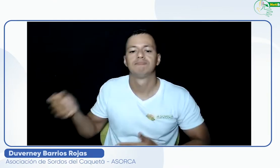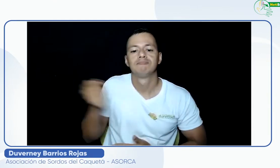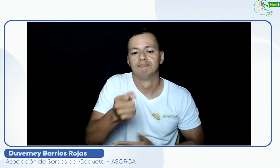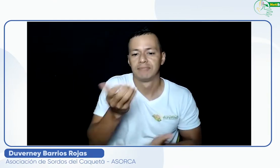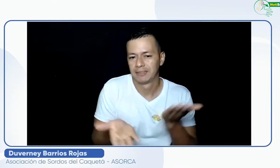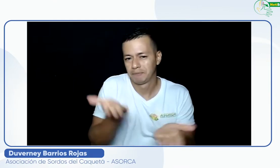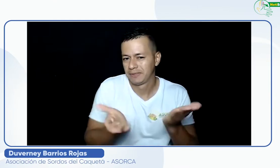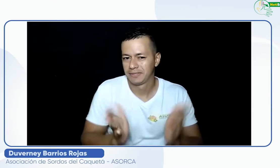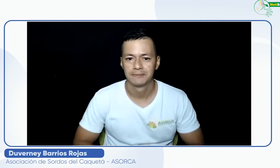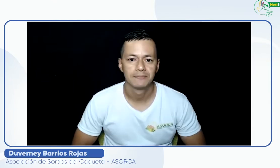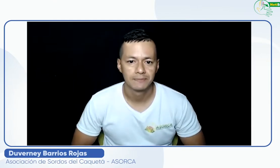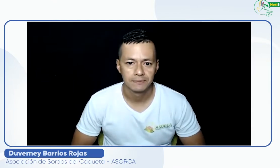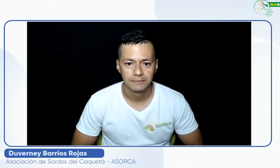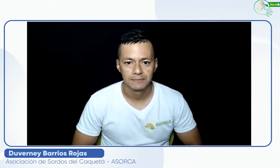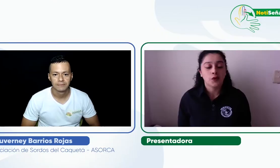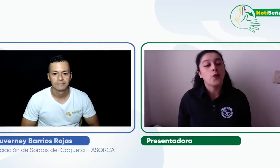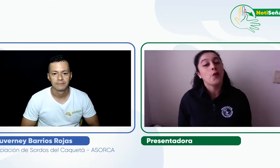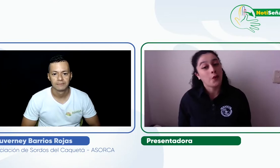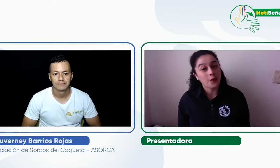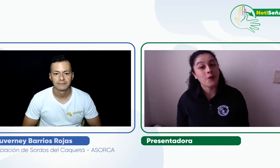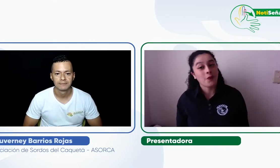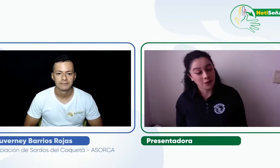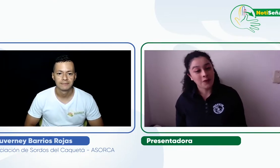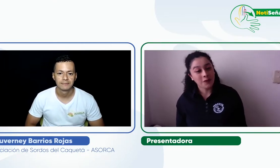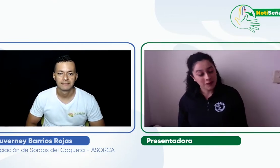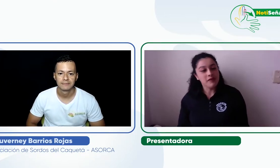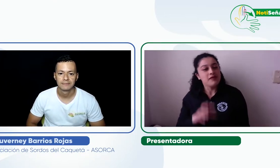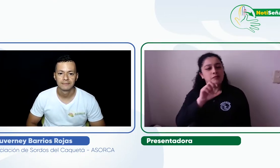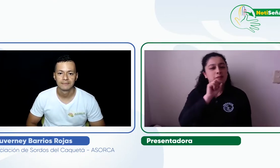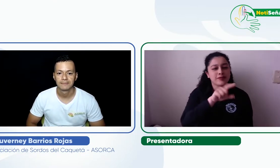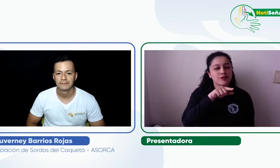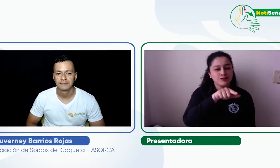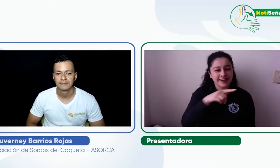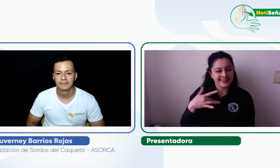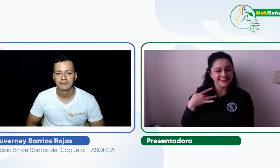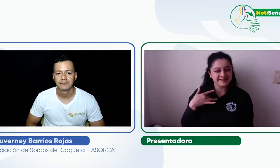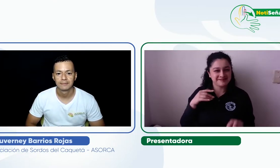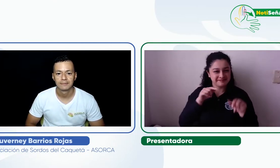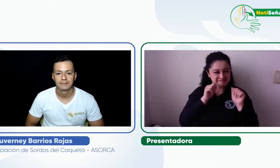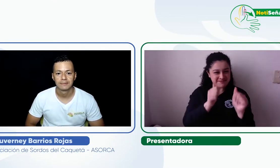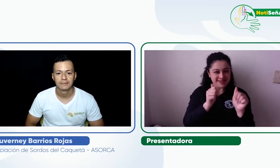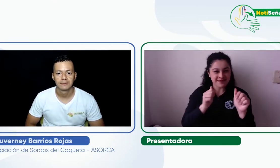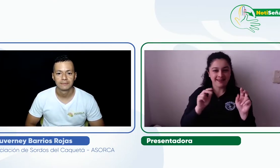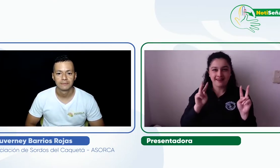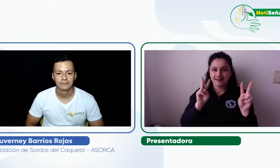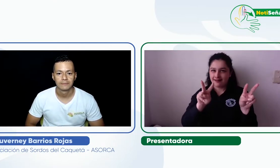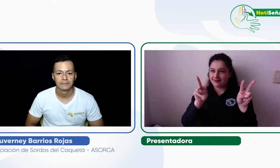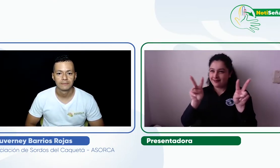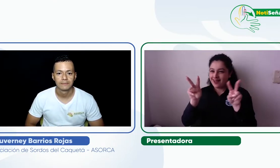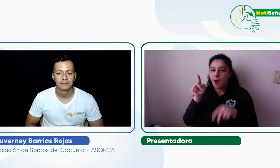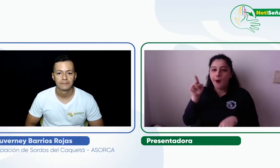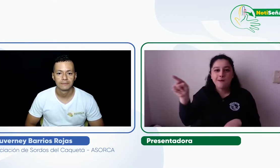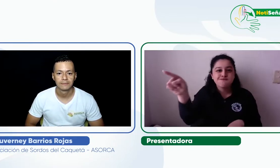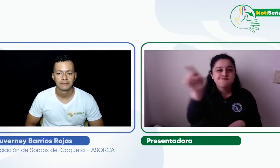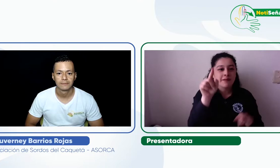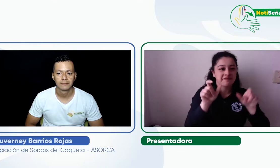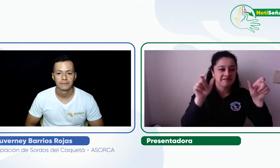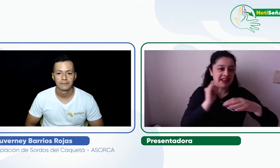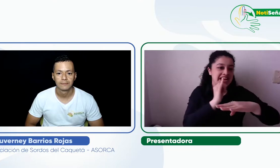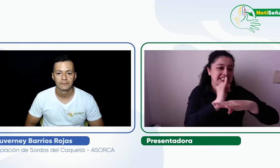pero si son gestiones cortas, opto por el servicio de interpretación en línea desde mi celular. ¡Qué bien! ¿Qué has podido ver de la reacción de los